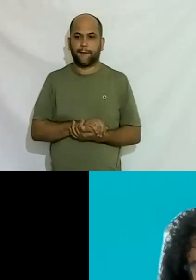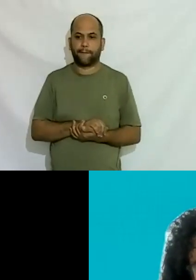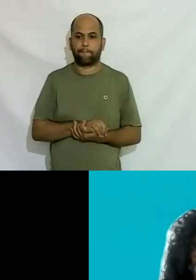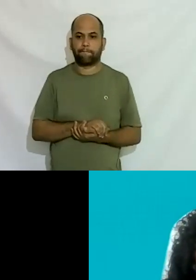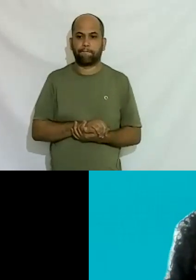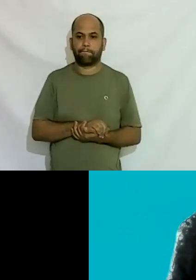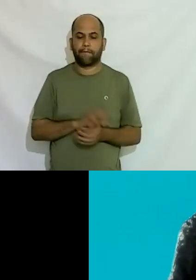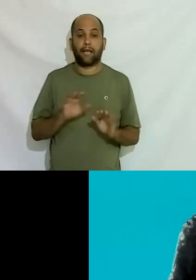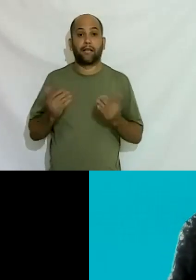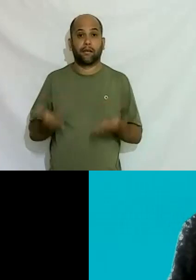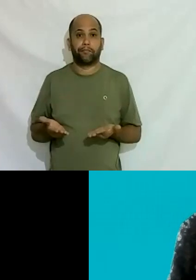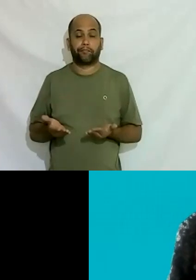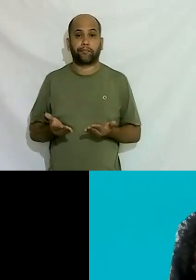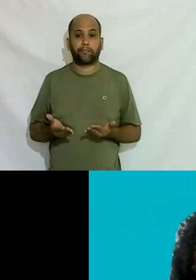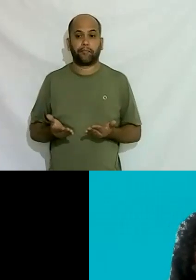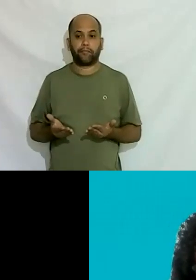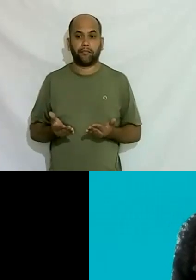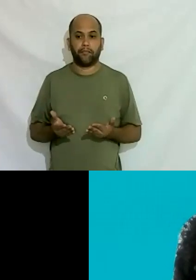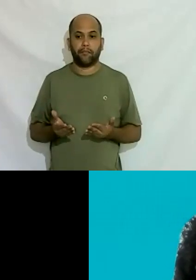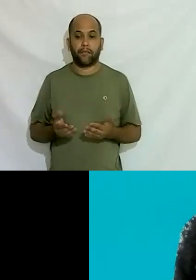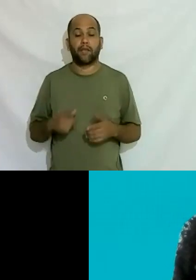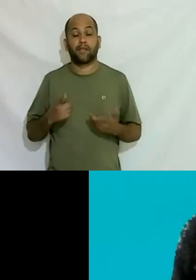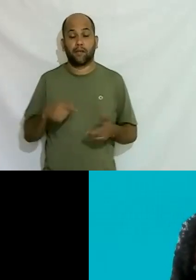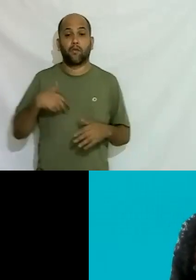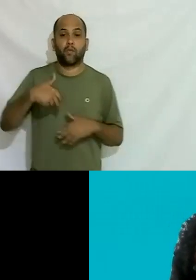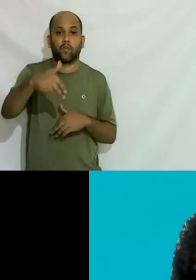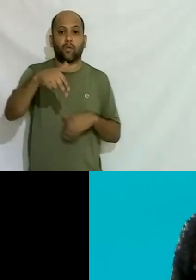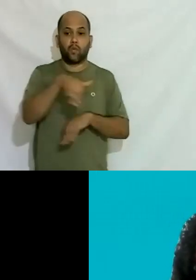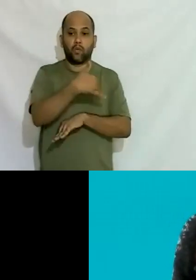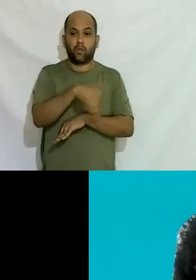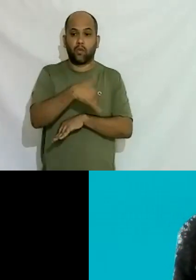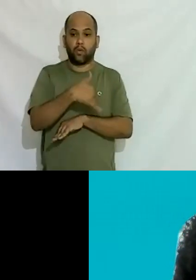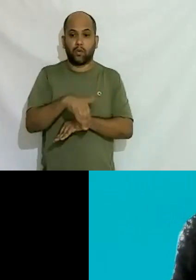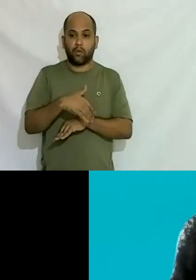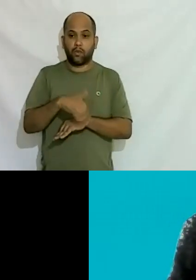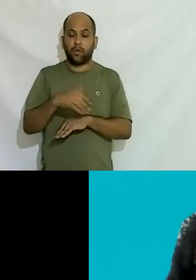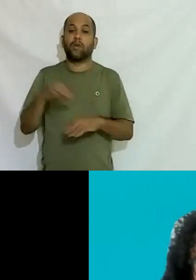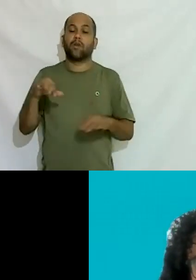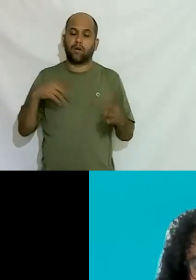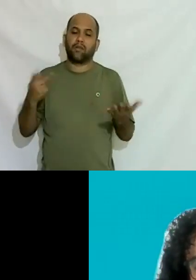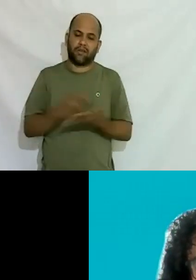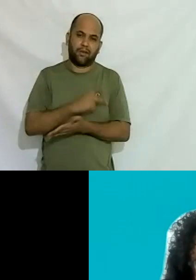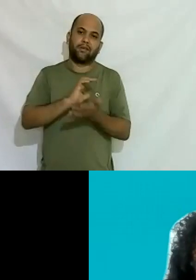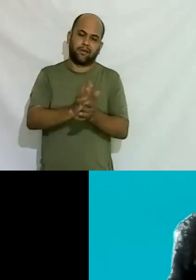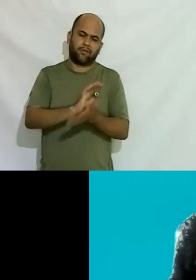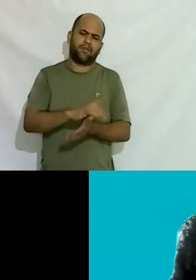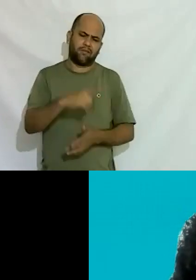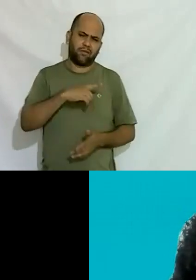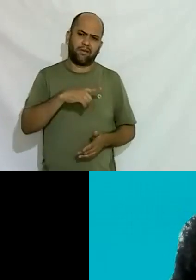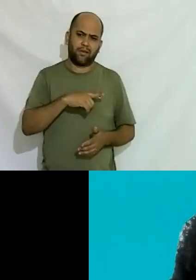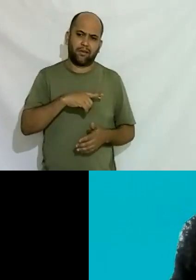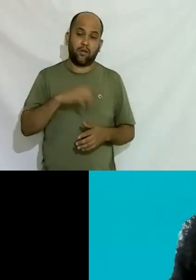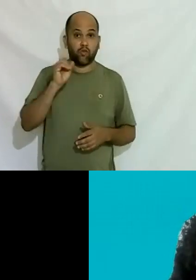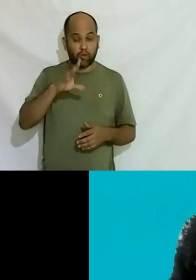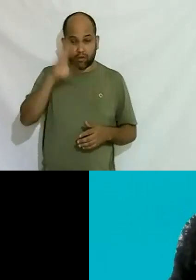então quando eu ando na rua eu sofro preconceito né em todas as situações não só no